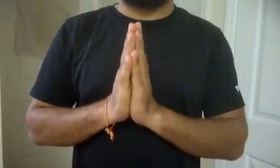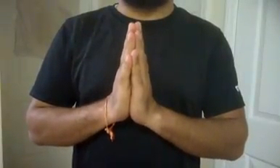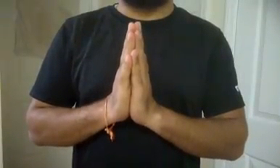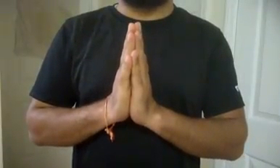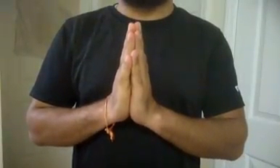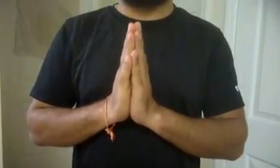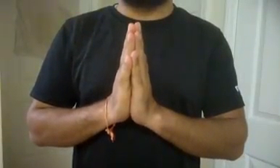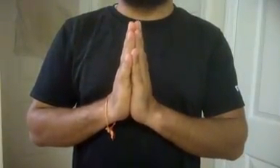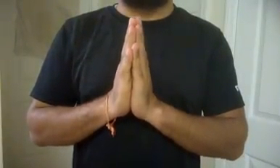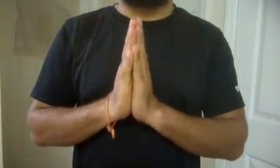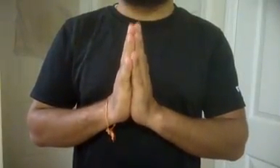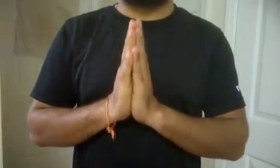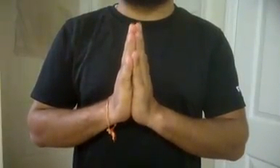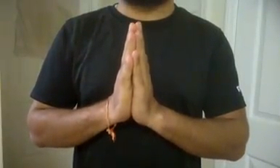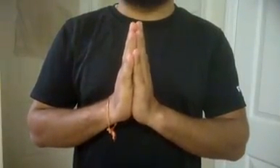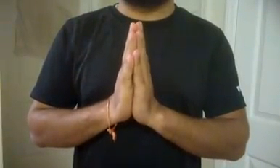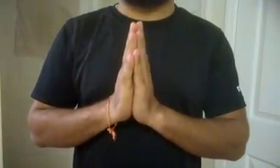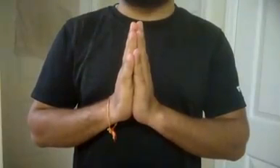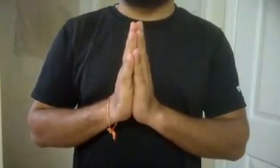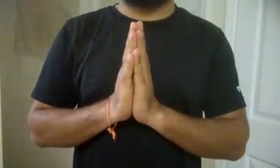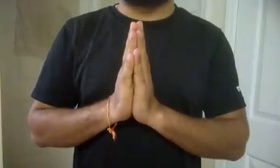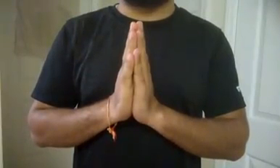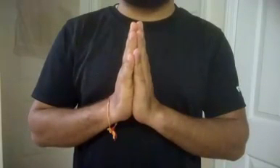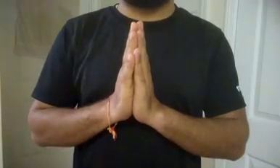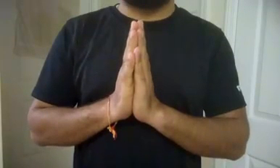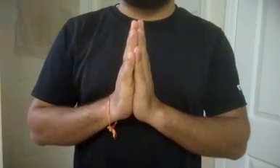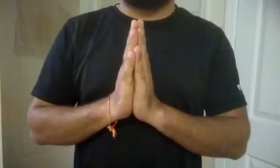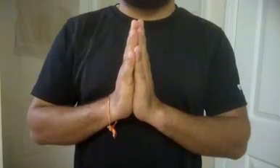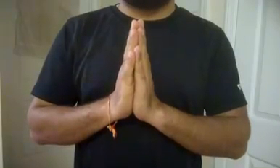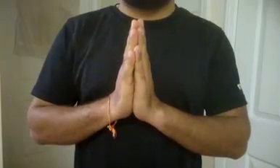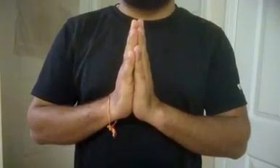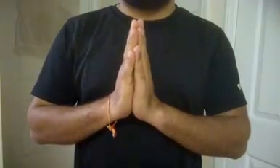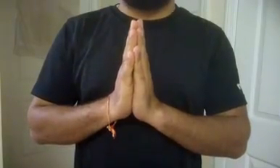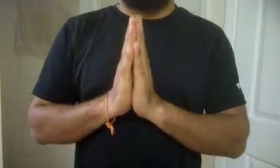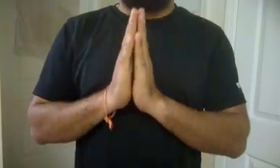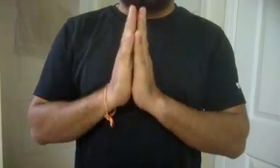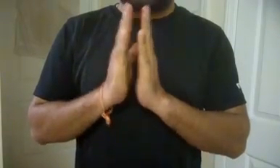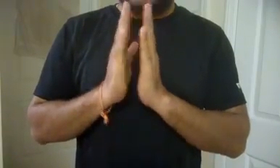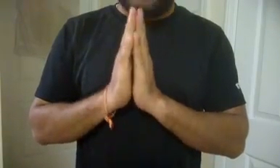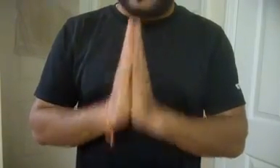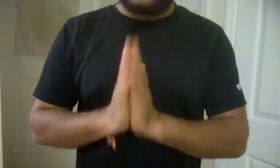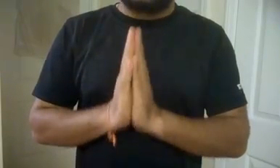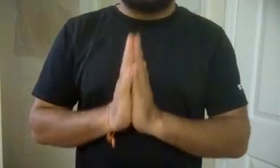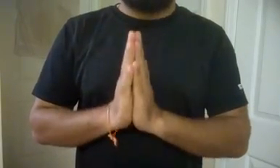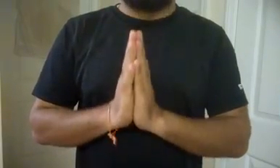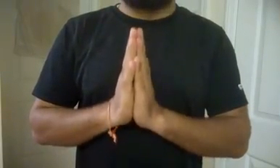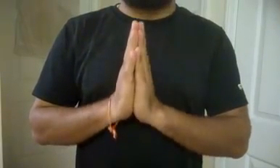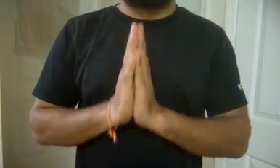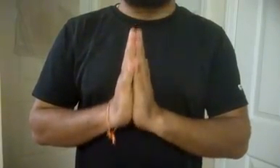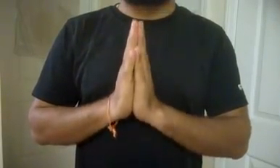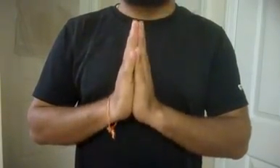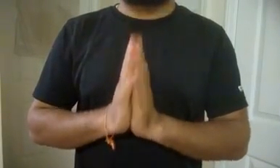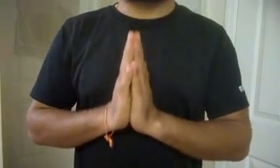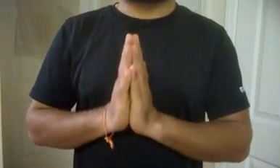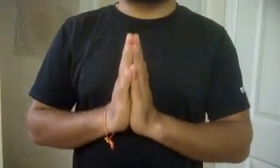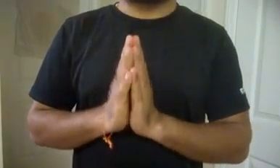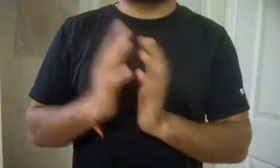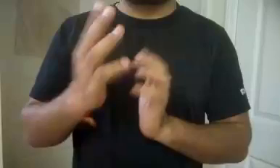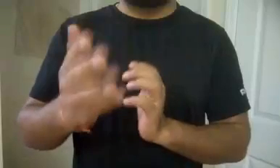आगे बढ़ने दीजिए, बहुत प्यार करते हैं हम अपने देश से, और निवेदन है उन सब देश भक्तों से भी जो इस